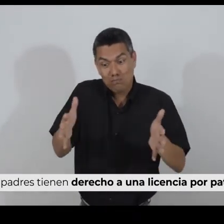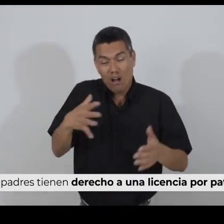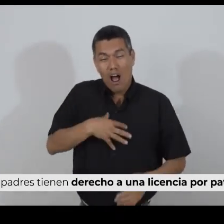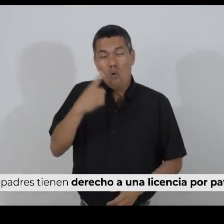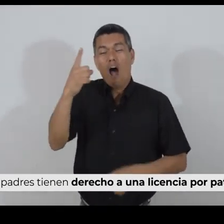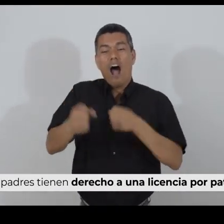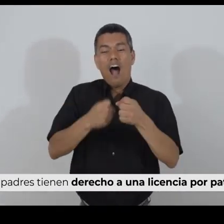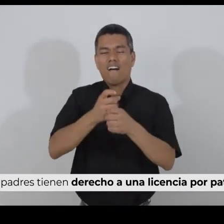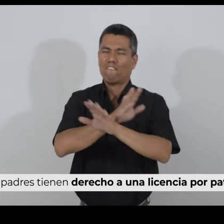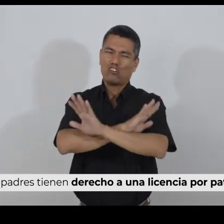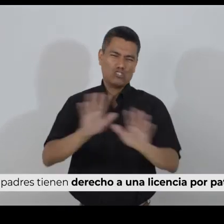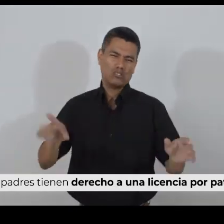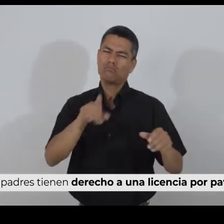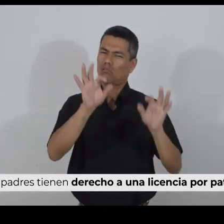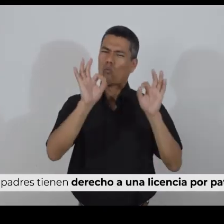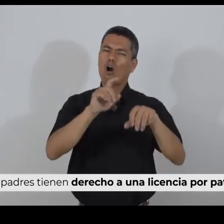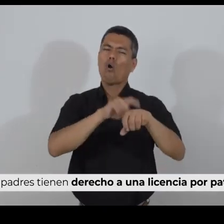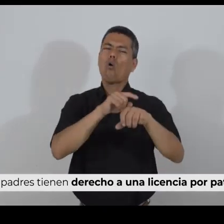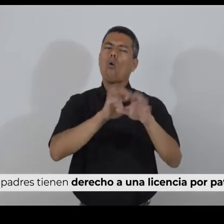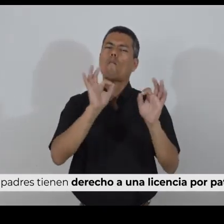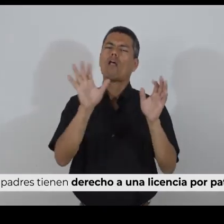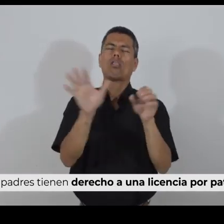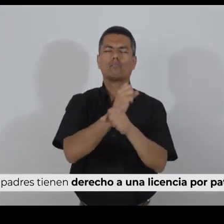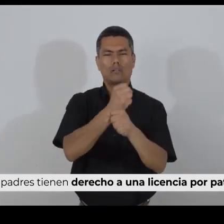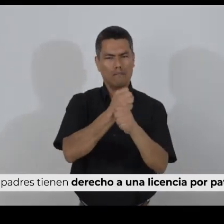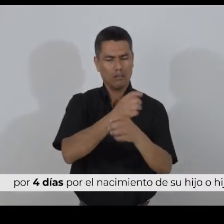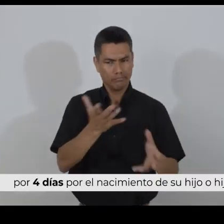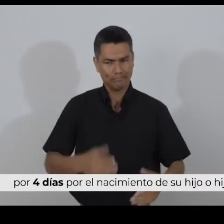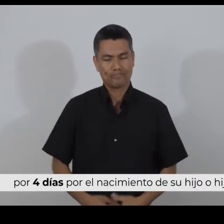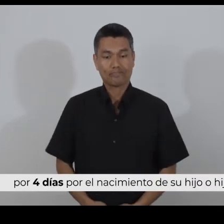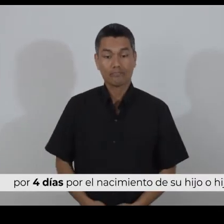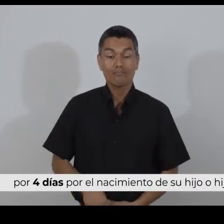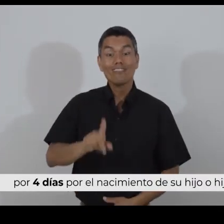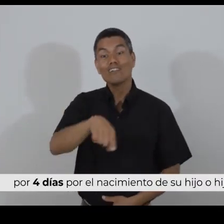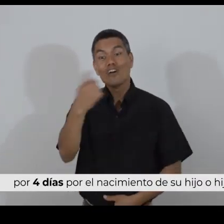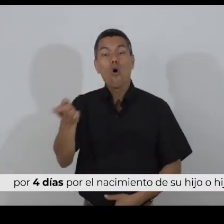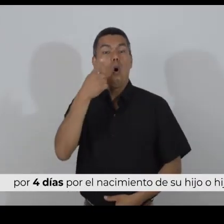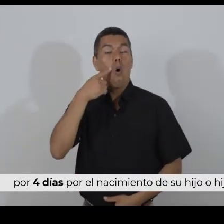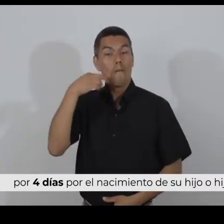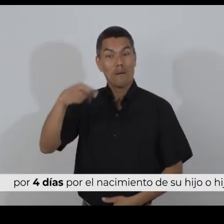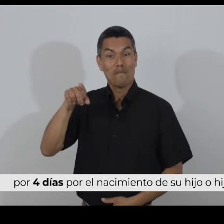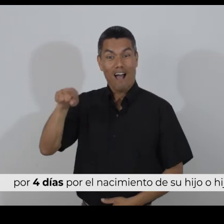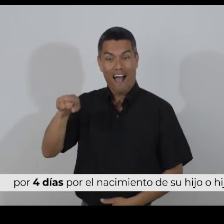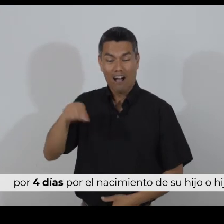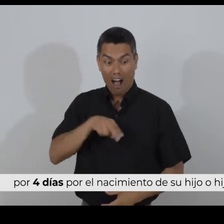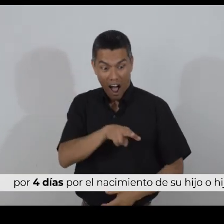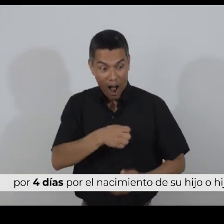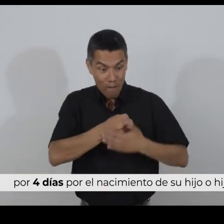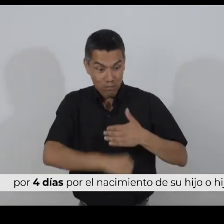derecho a una licencia de paternidad por cuatro días por el nacimiento de tu